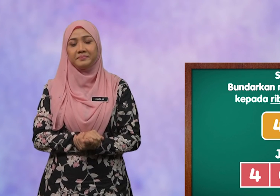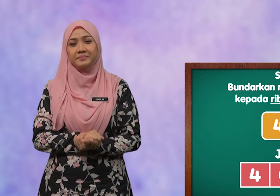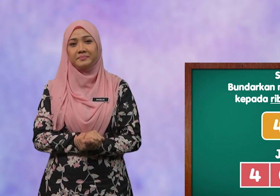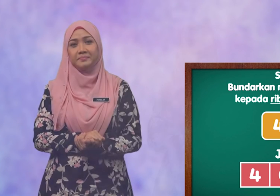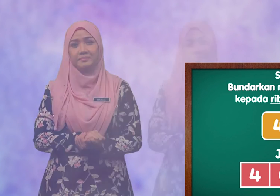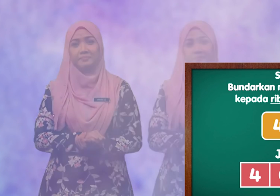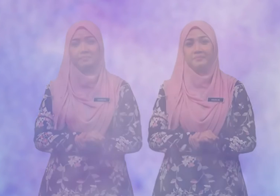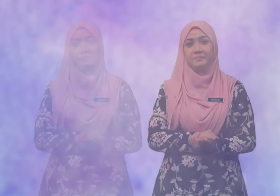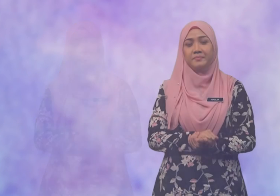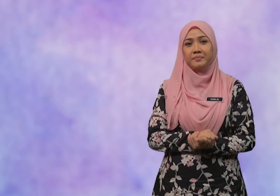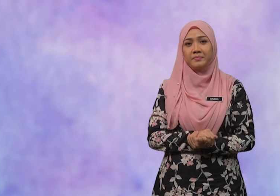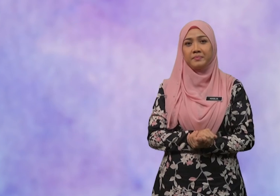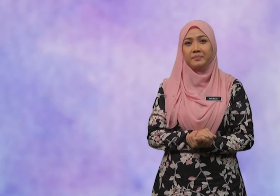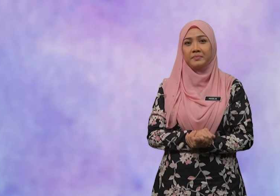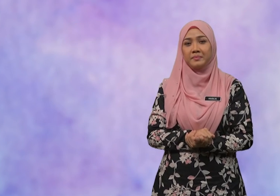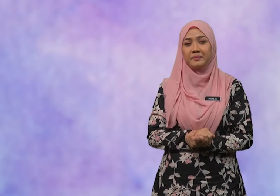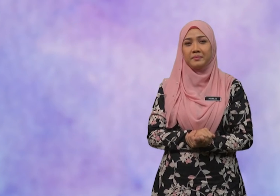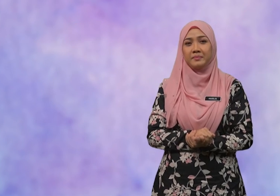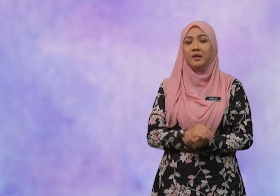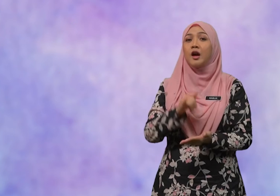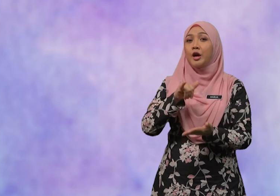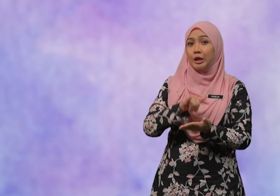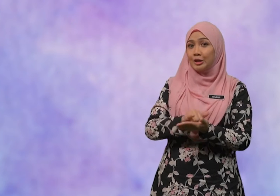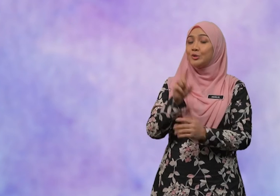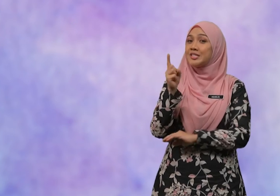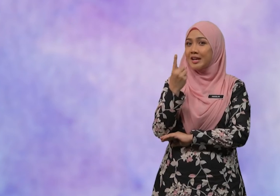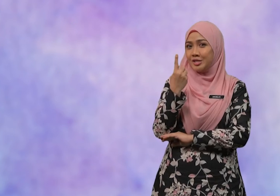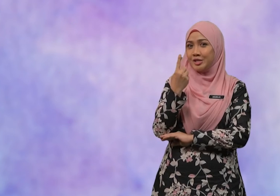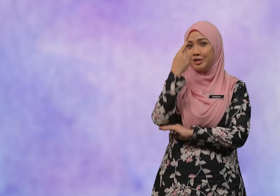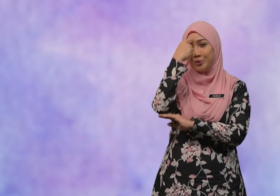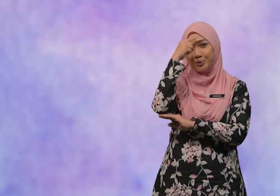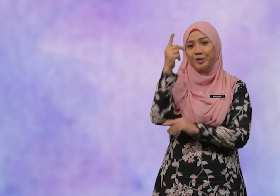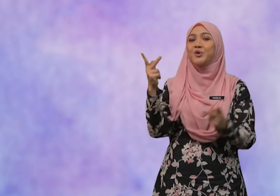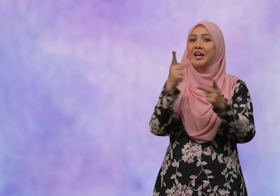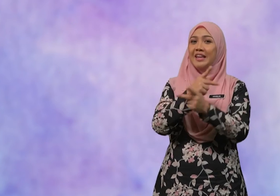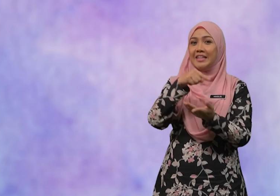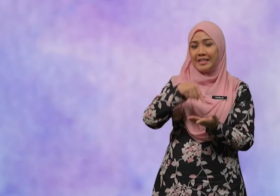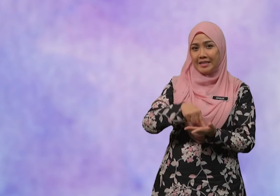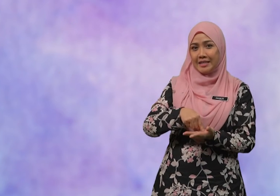Mudah Itu sahaja untuk kali ini